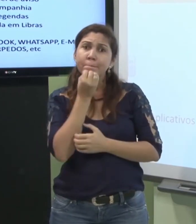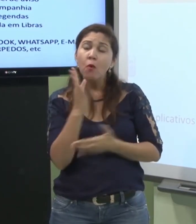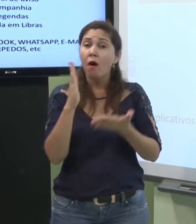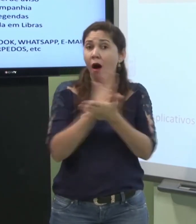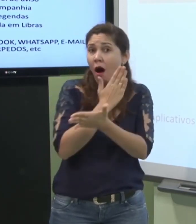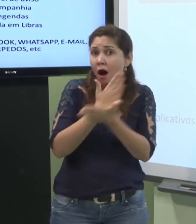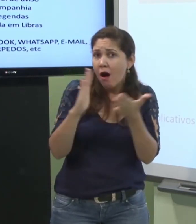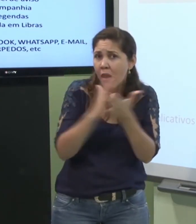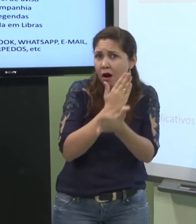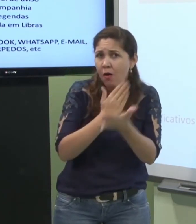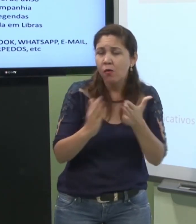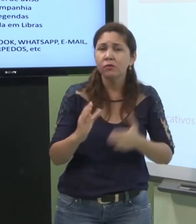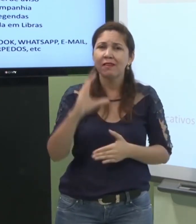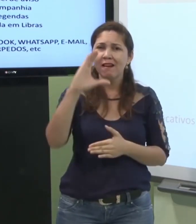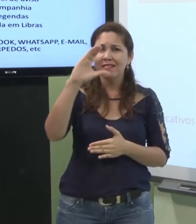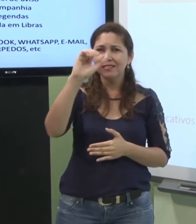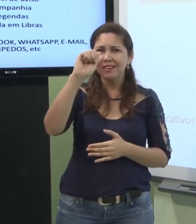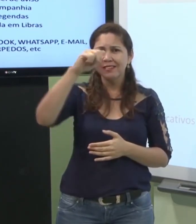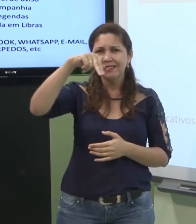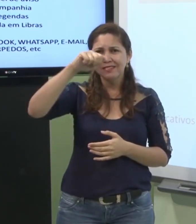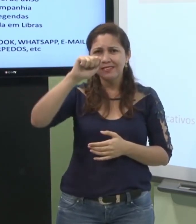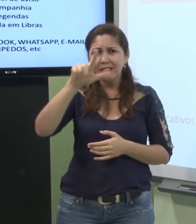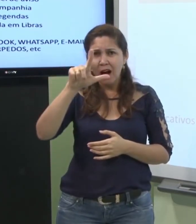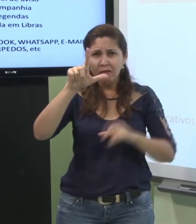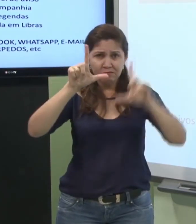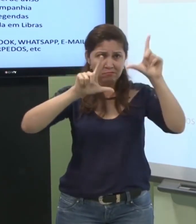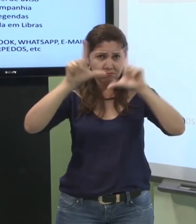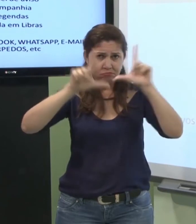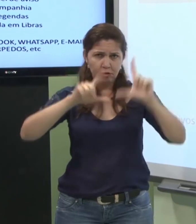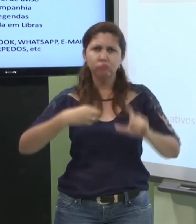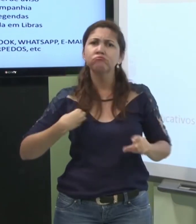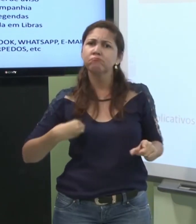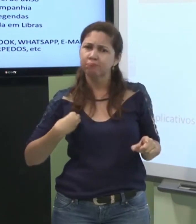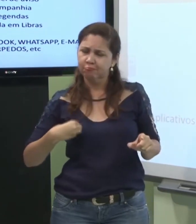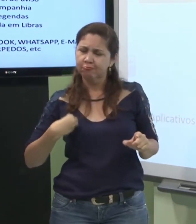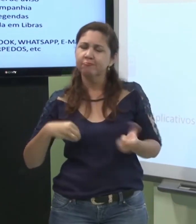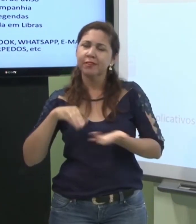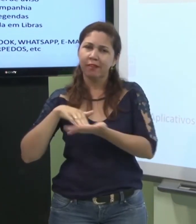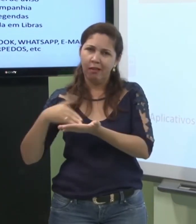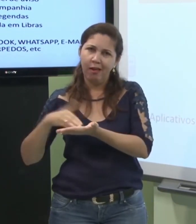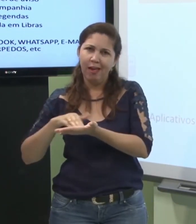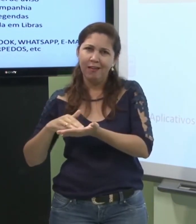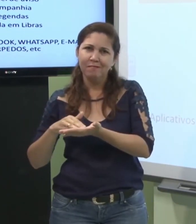Alguns canais têm o intérprete, mas a maioria não tem.